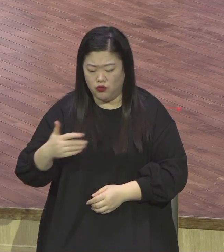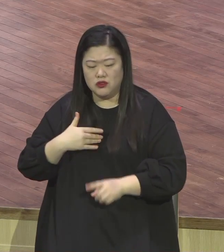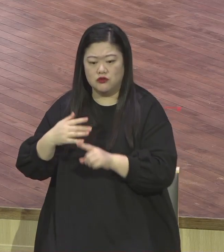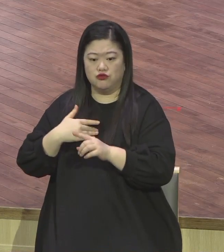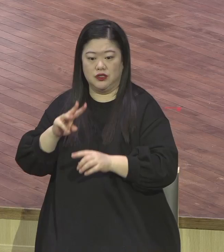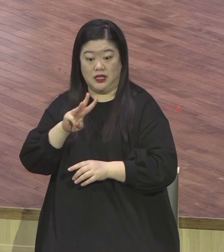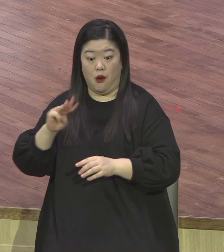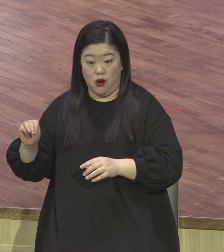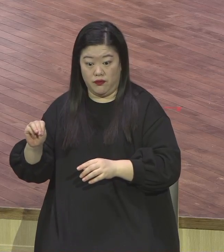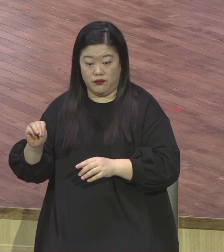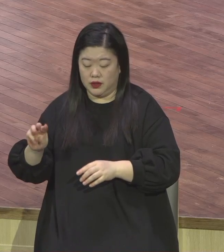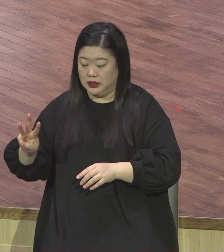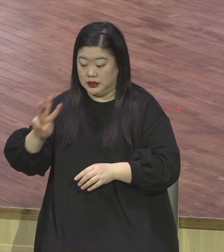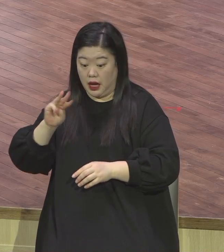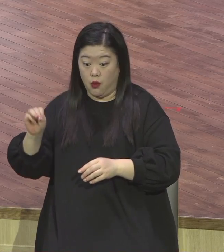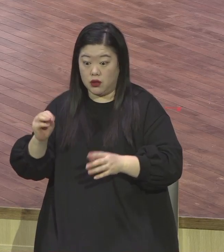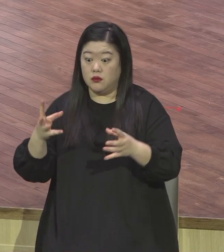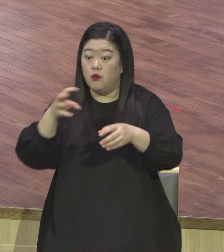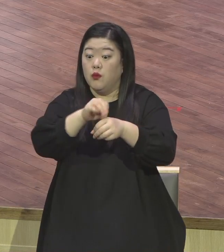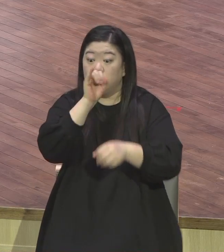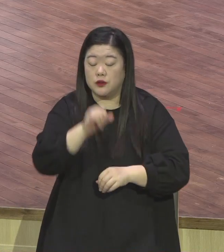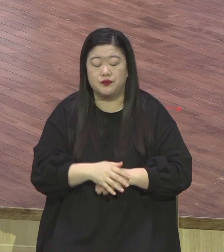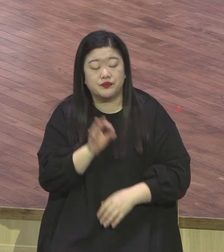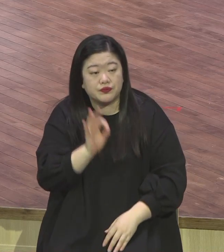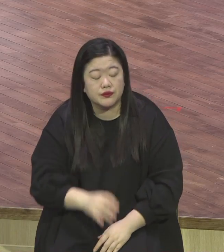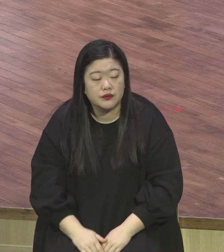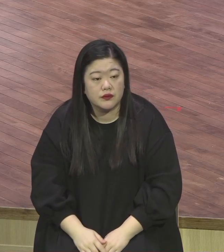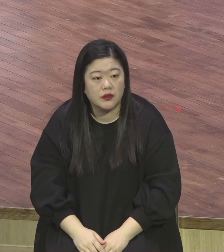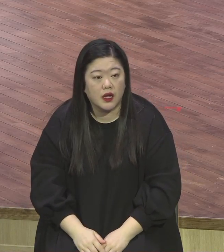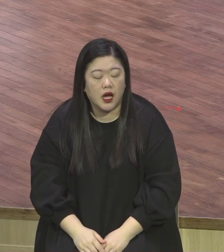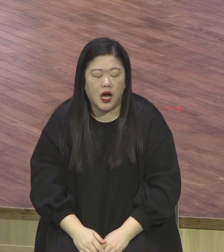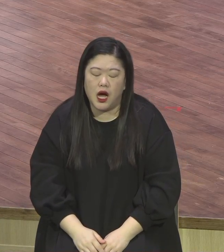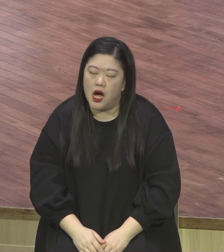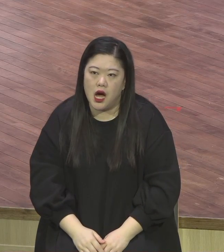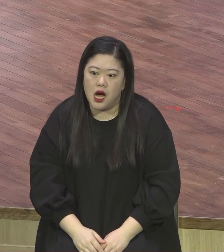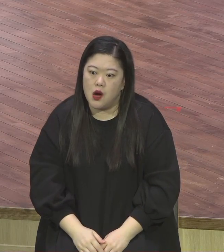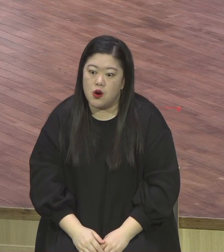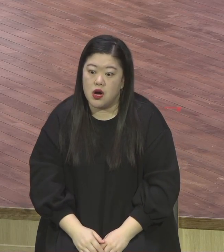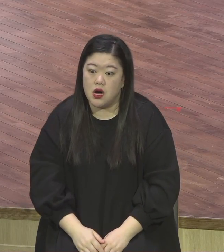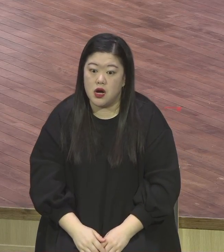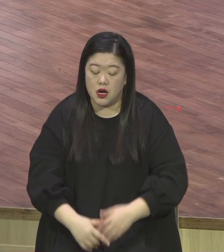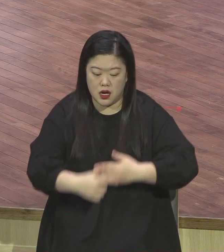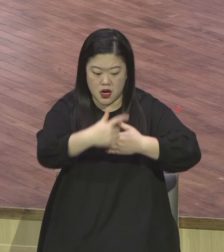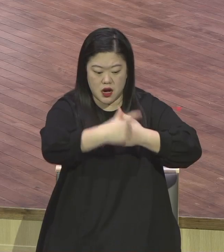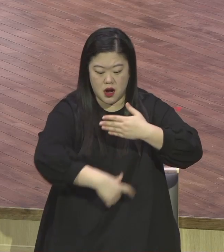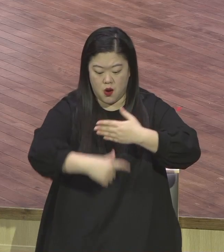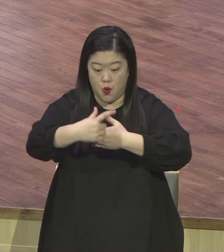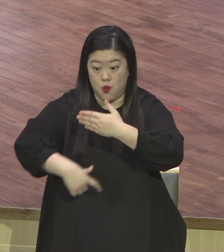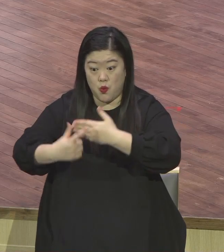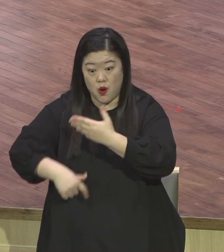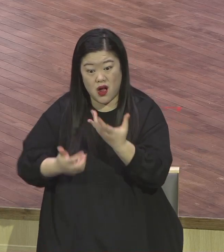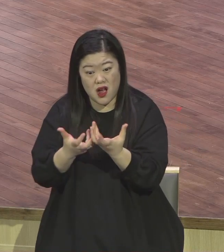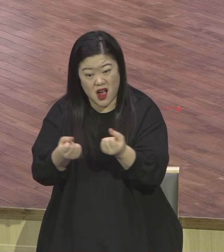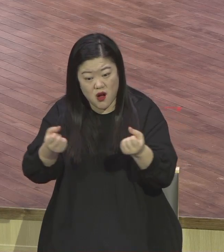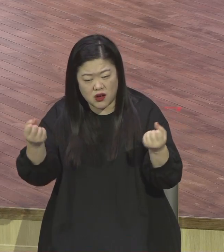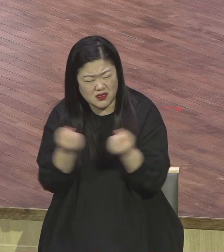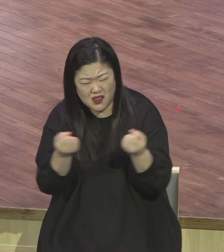하기 싫다. 한국에서 제일 크다는 교단들이 따로 빠져나가가지고 또 따로 세웠어. 한교총